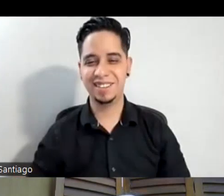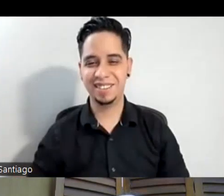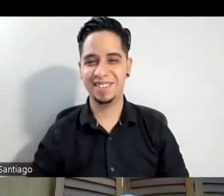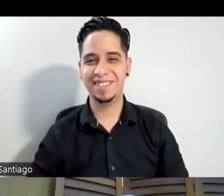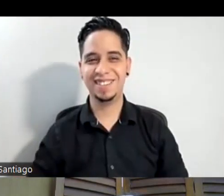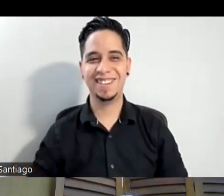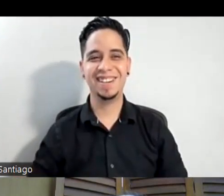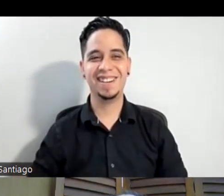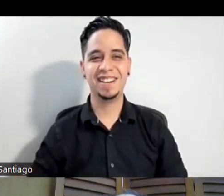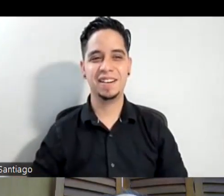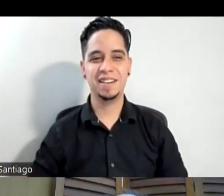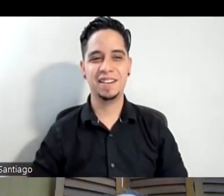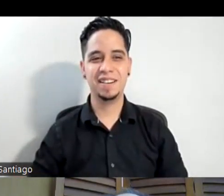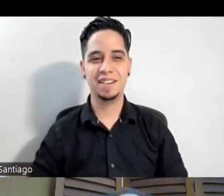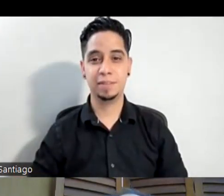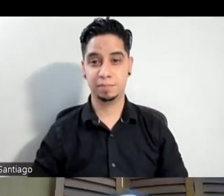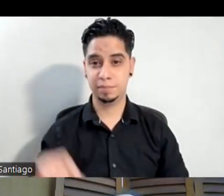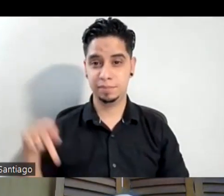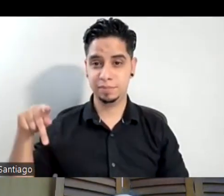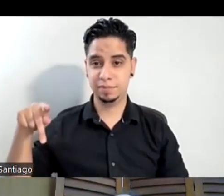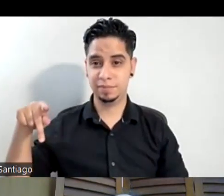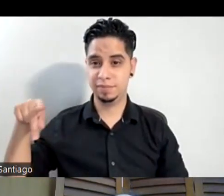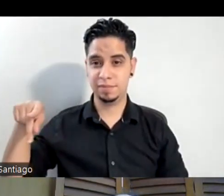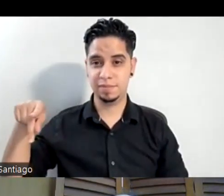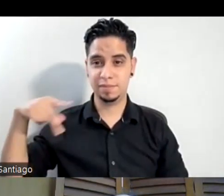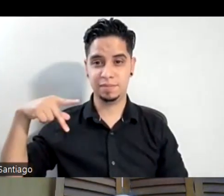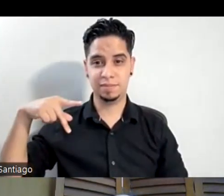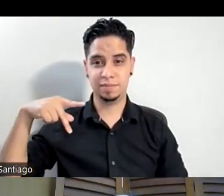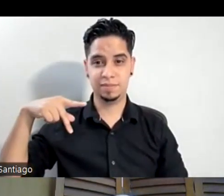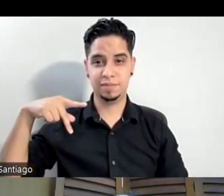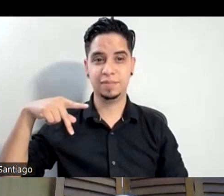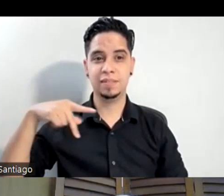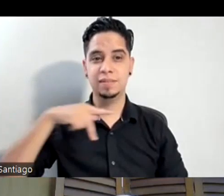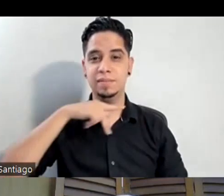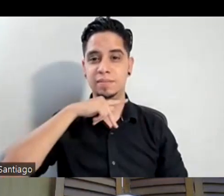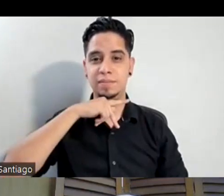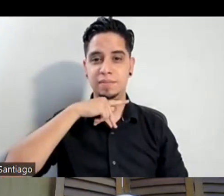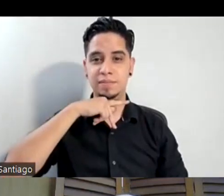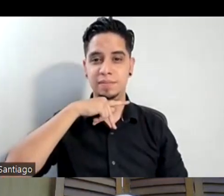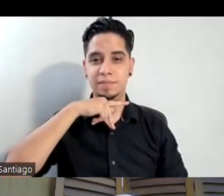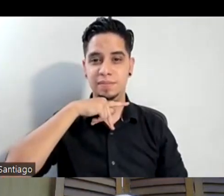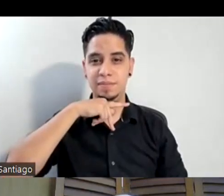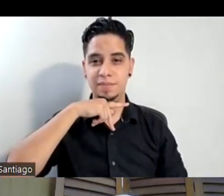La P, mira, la P, el dedito así, esa es la P, y entonces pavo. Y se monea.